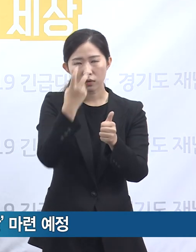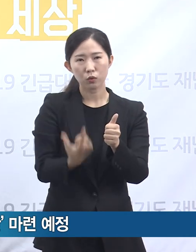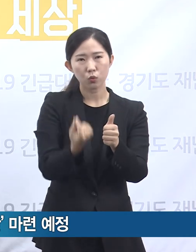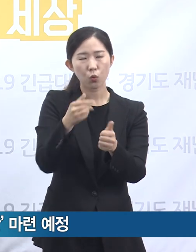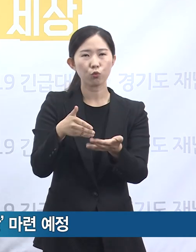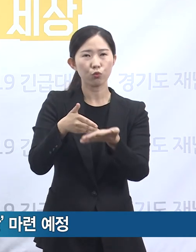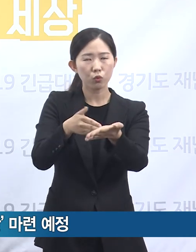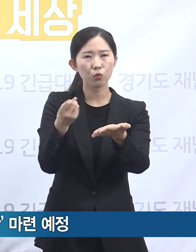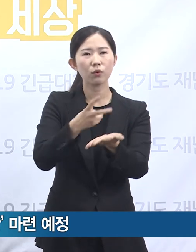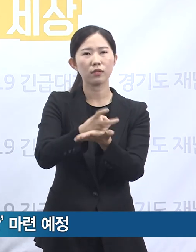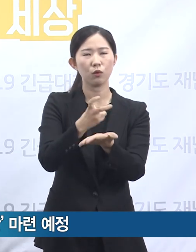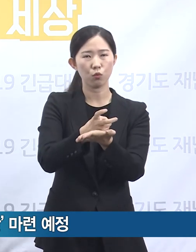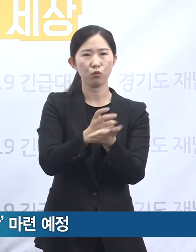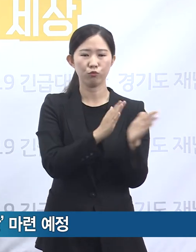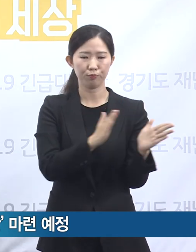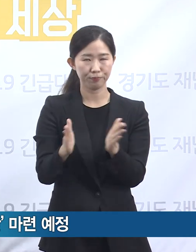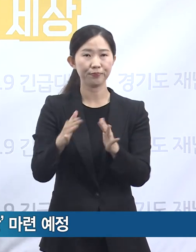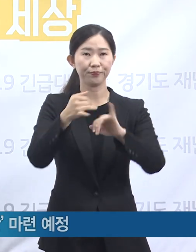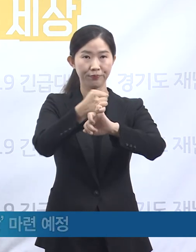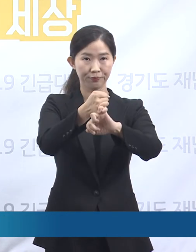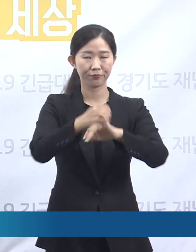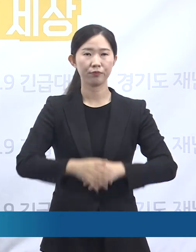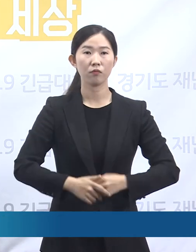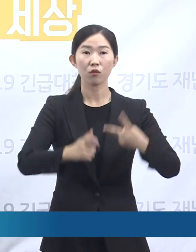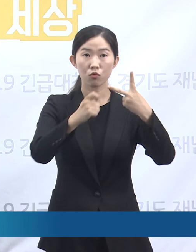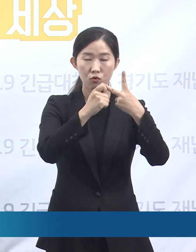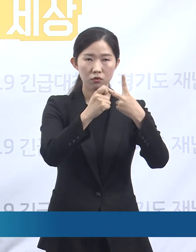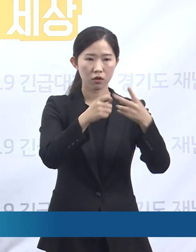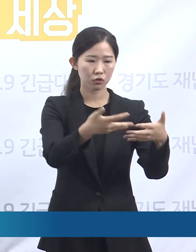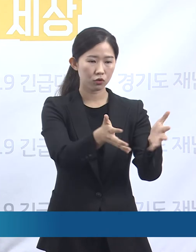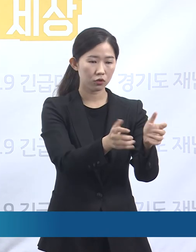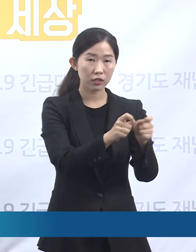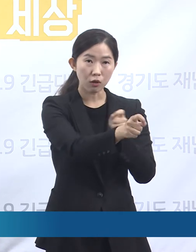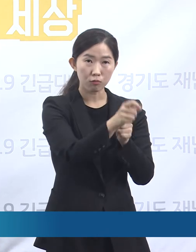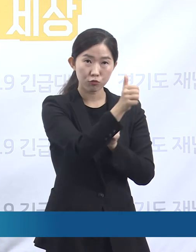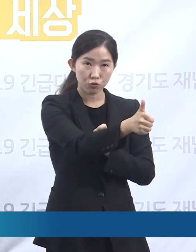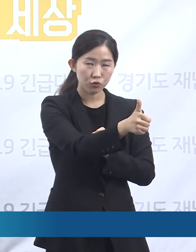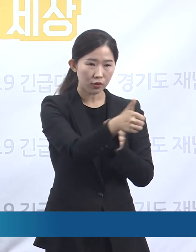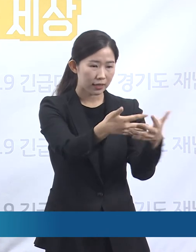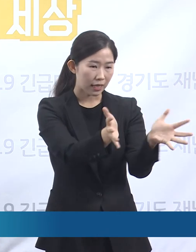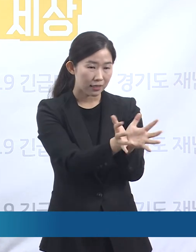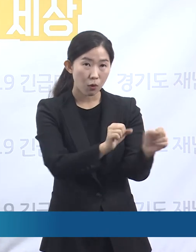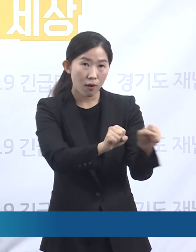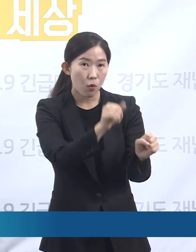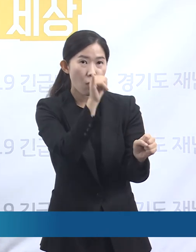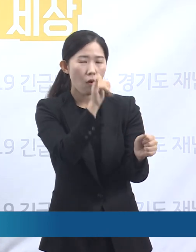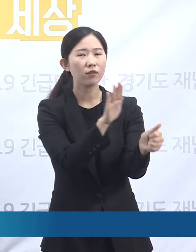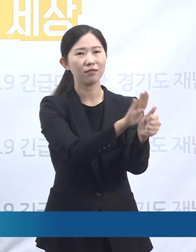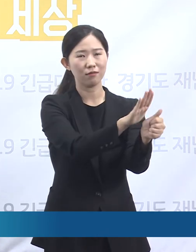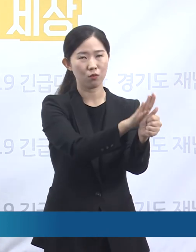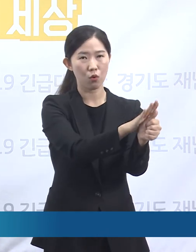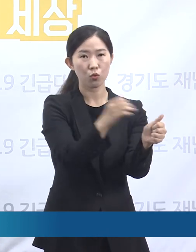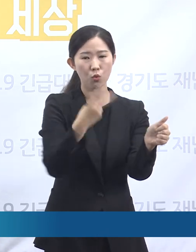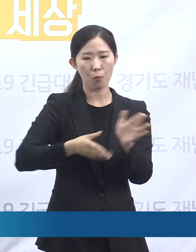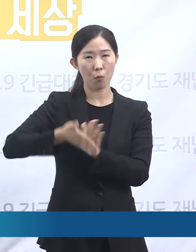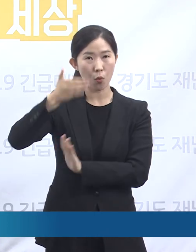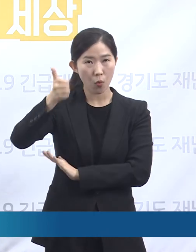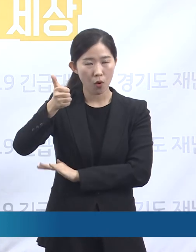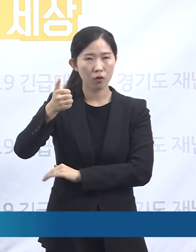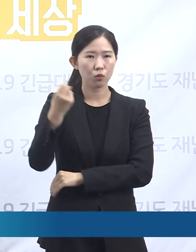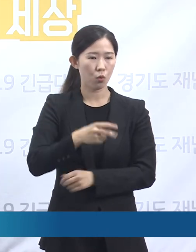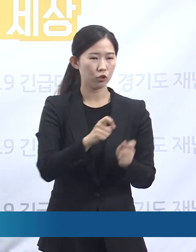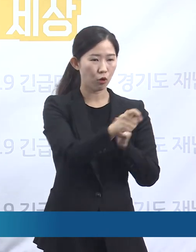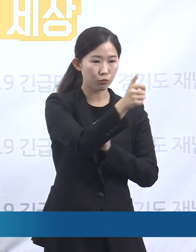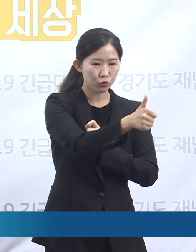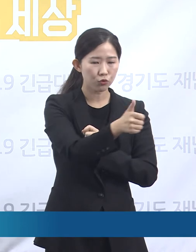둘째, 점주단체의 구성과 활동을 지원하는 한편 본사와 점주가 상호 이해와